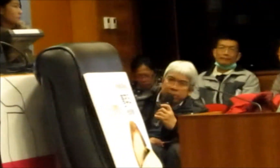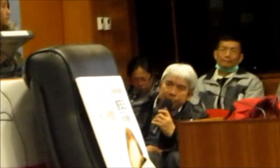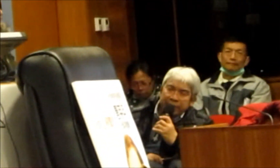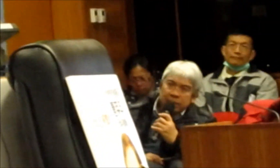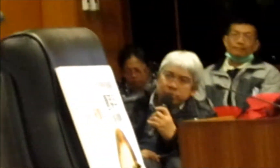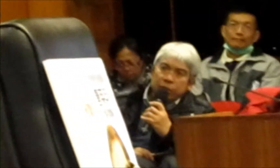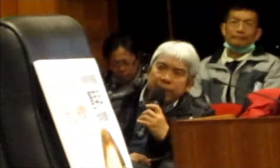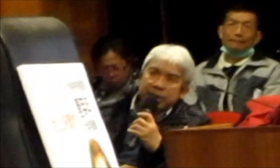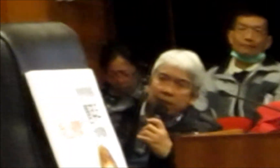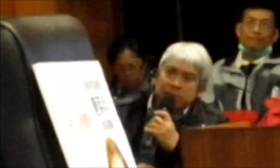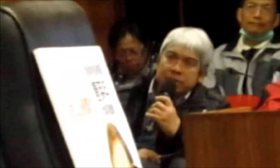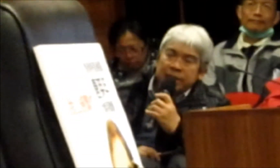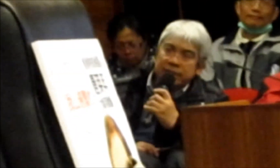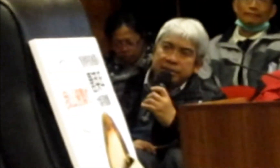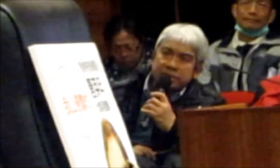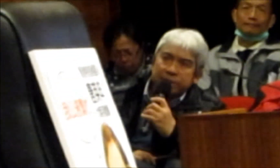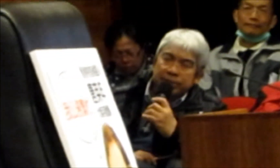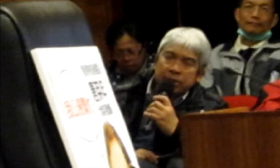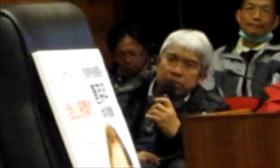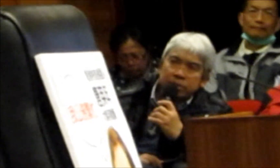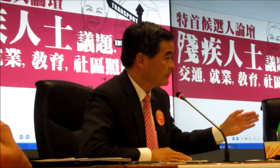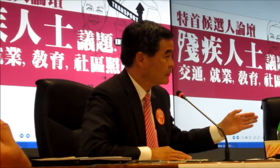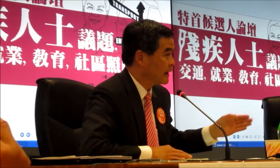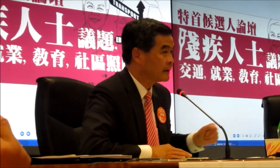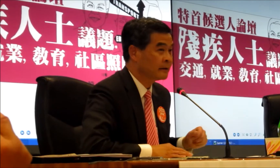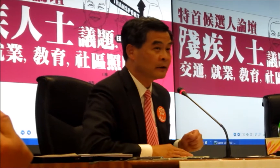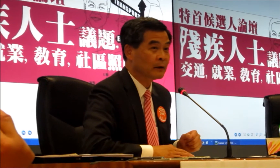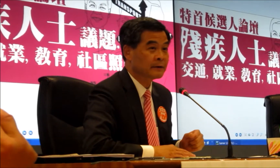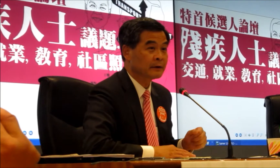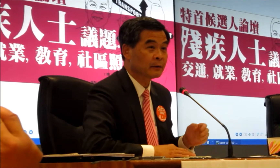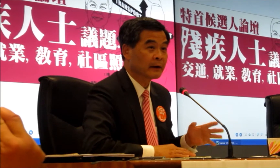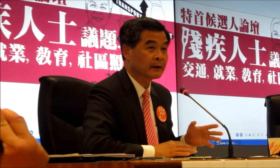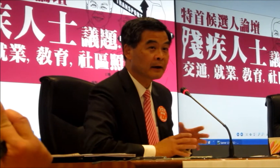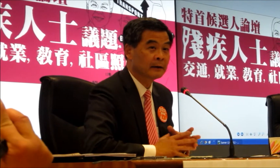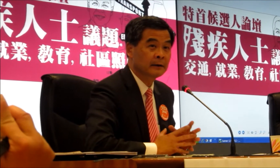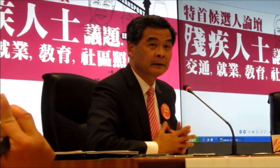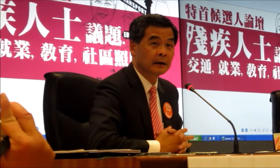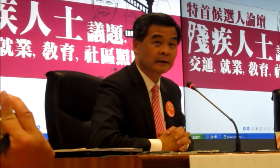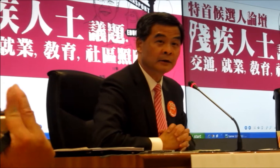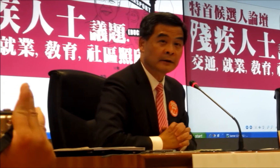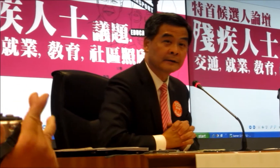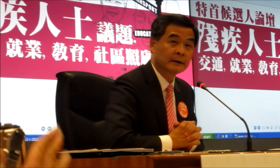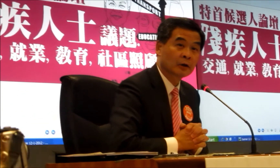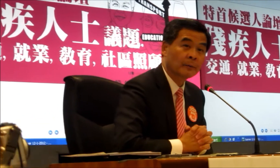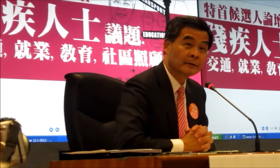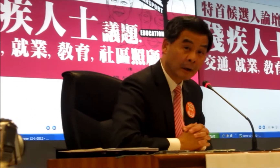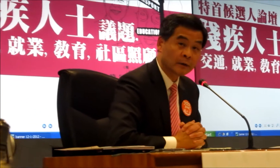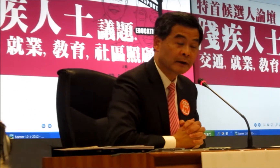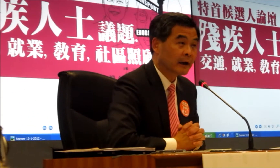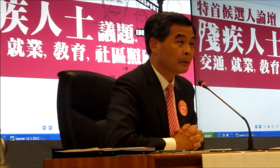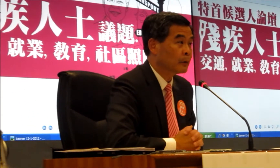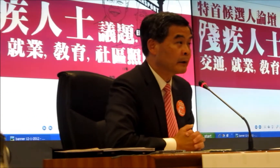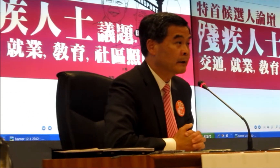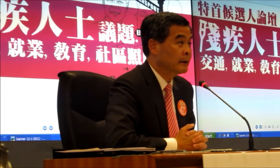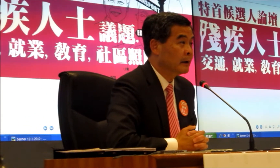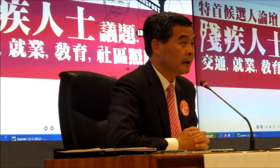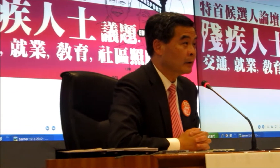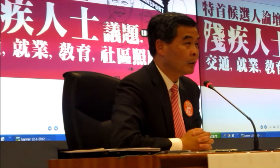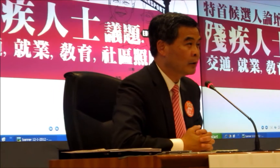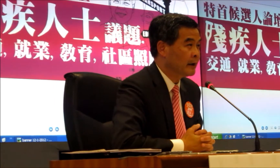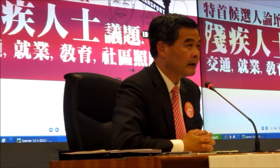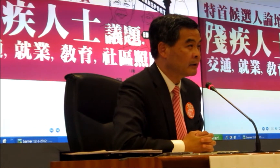有受理的給你我剛才見過一次和其他商場市的代表就這個題目